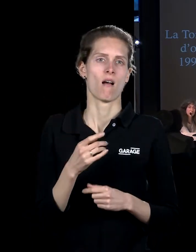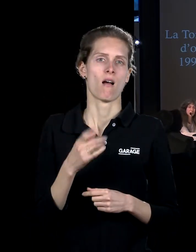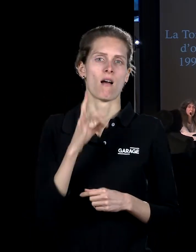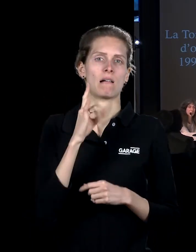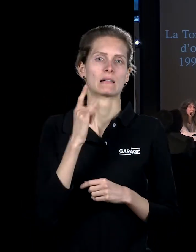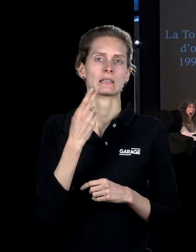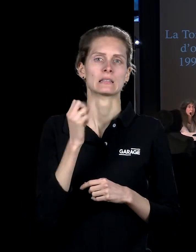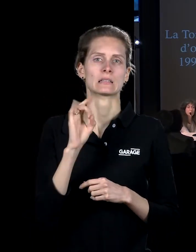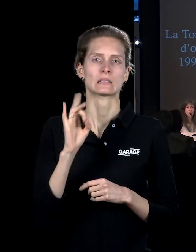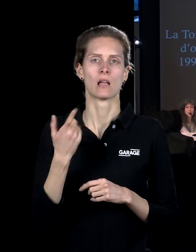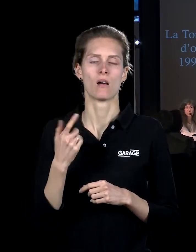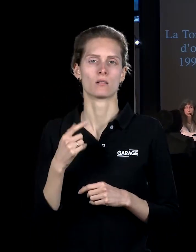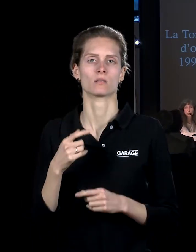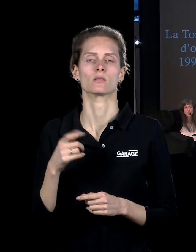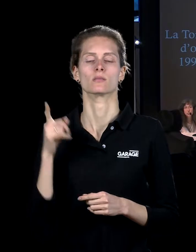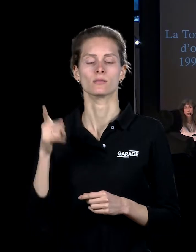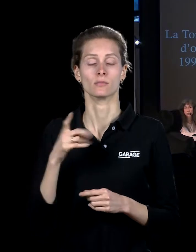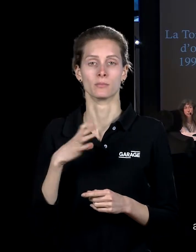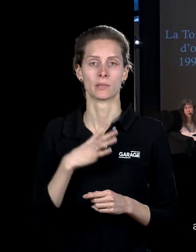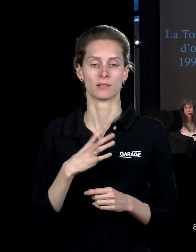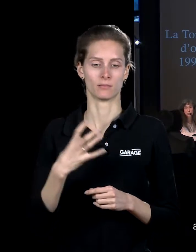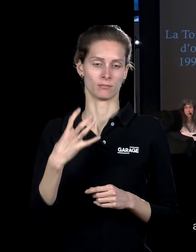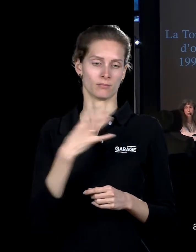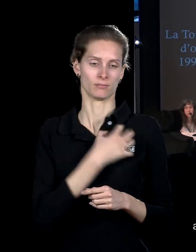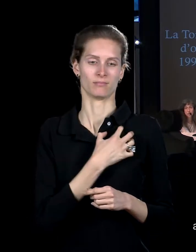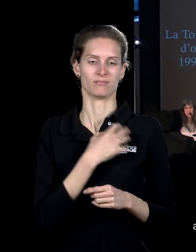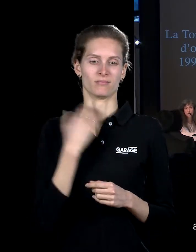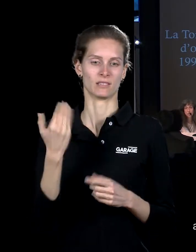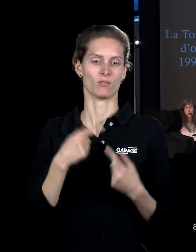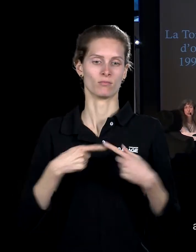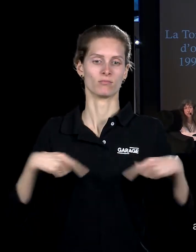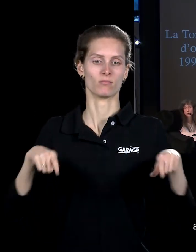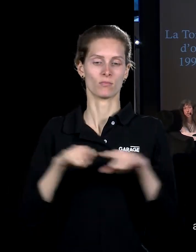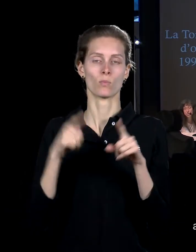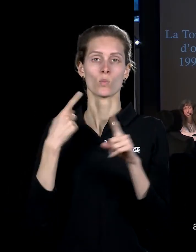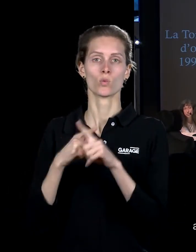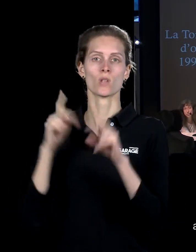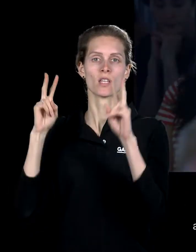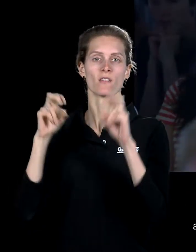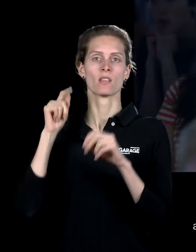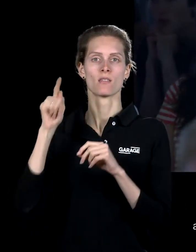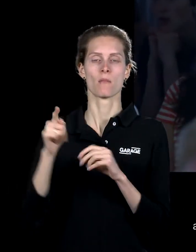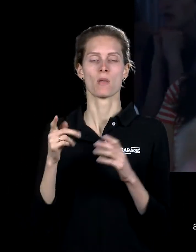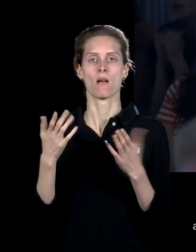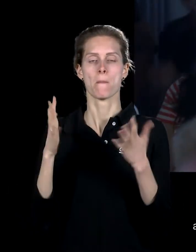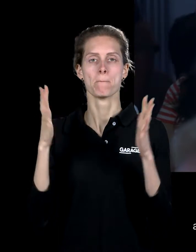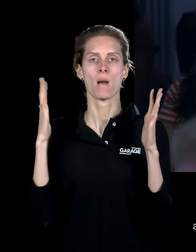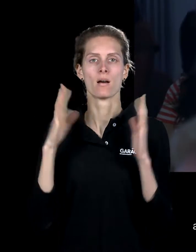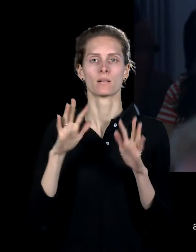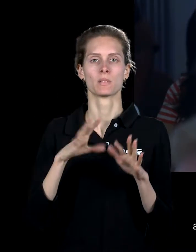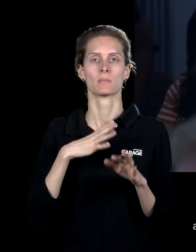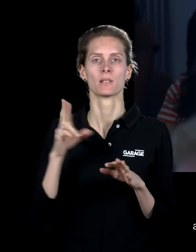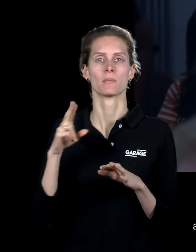геральдическими эмблемами которого были вот такие же звериные головы. Кроме того, это название тематического парка, который был в Дижоне, который как раз